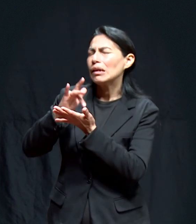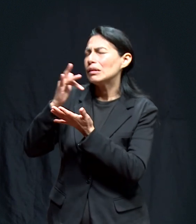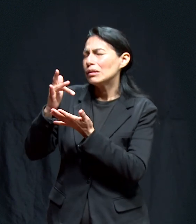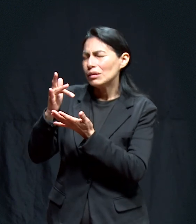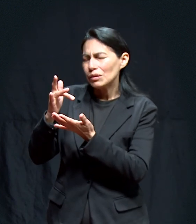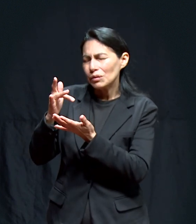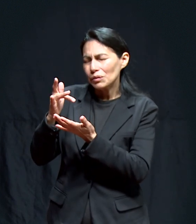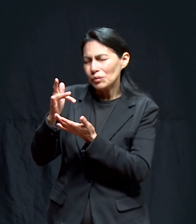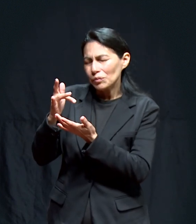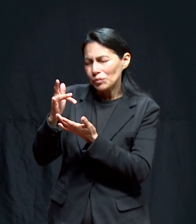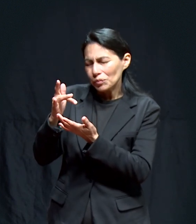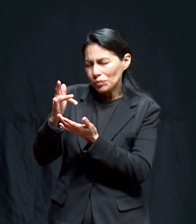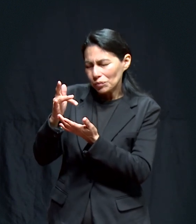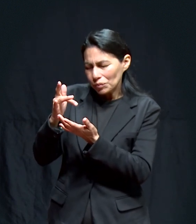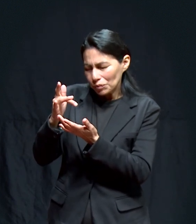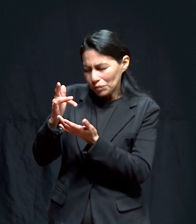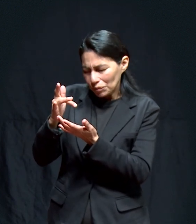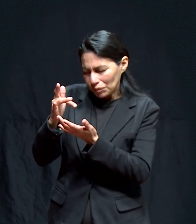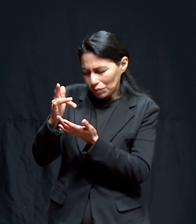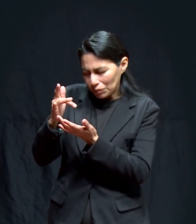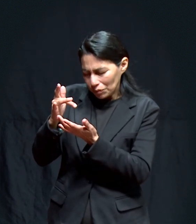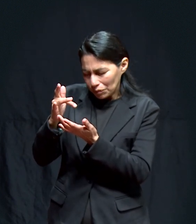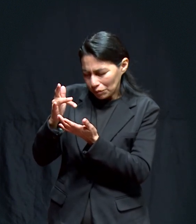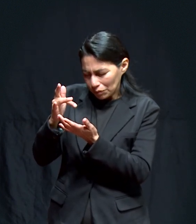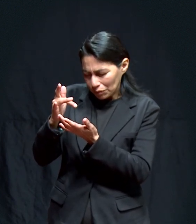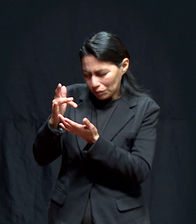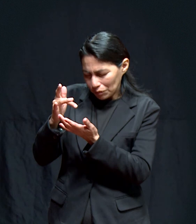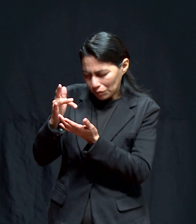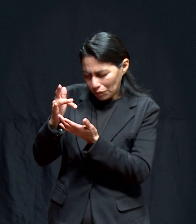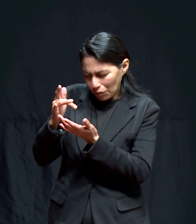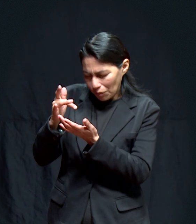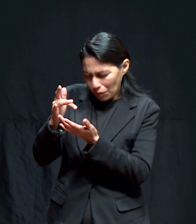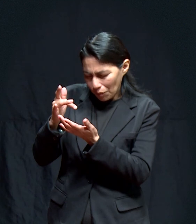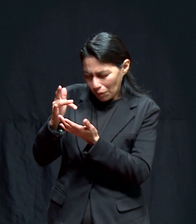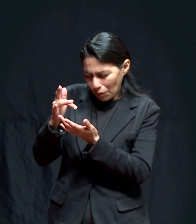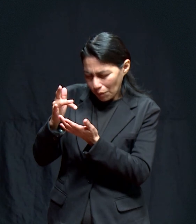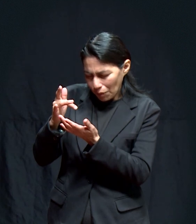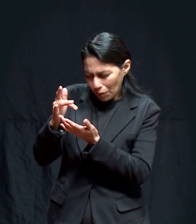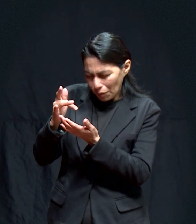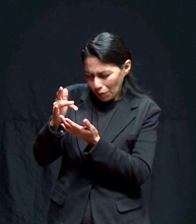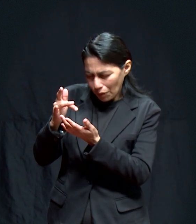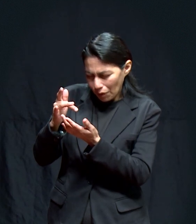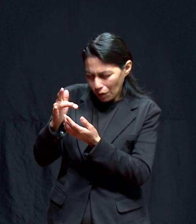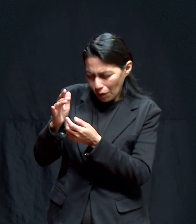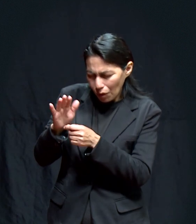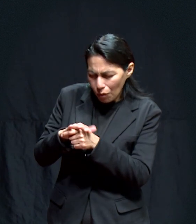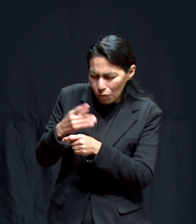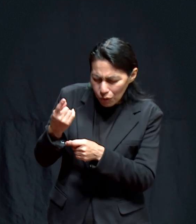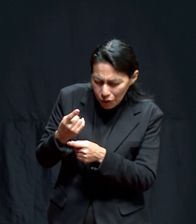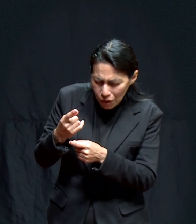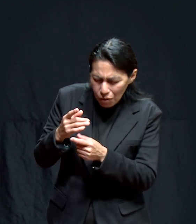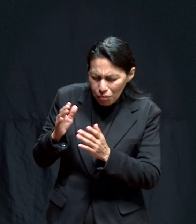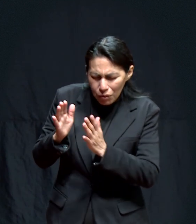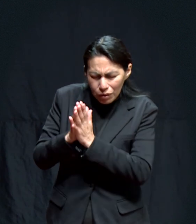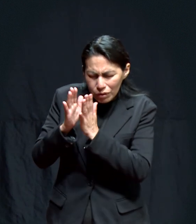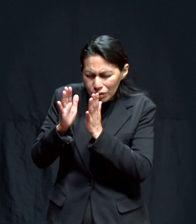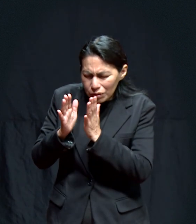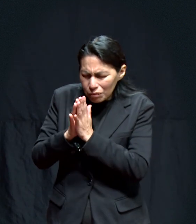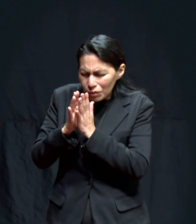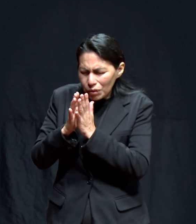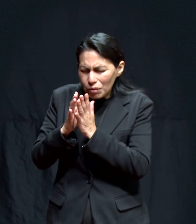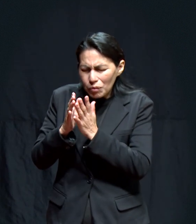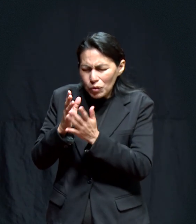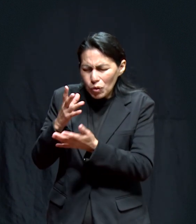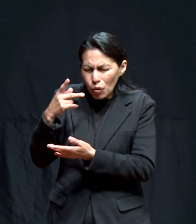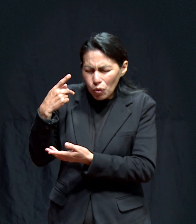Nos has concedido La dicha De poder Participar Señor Como parte